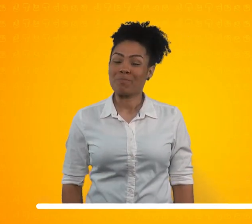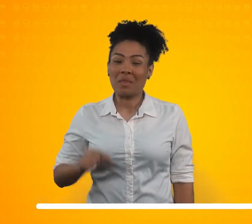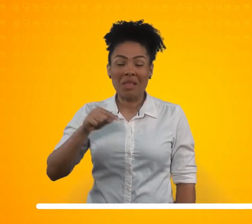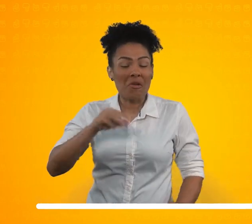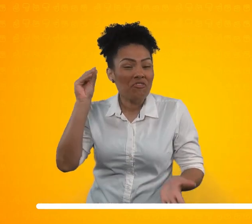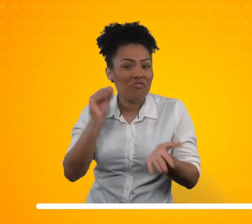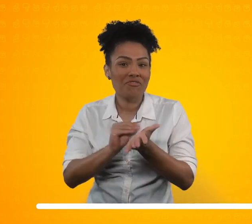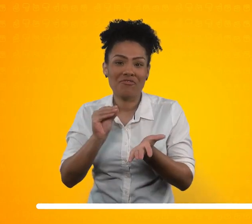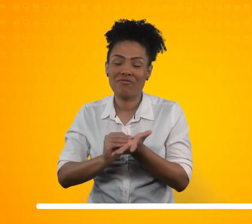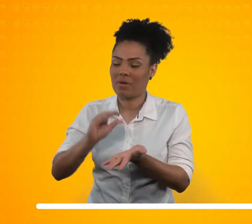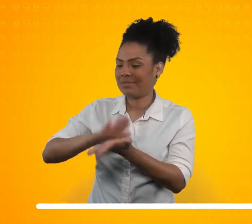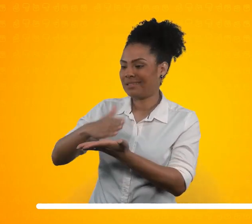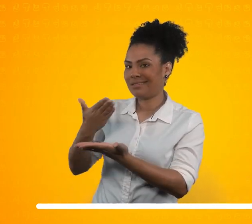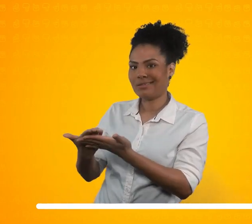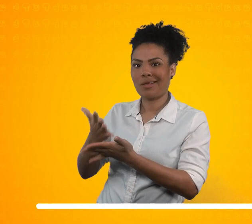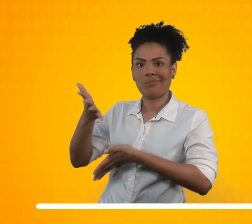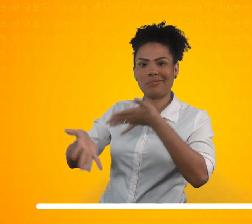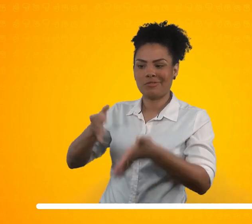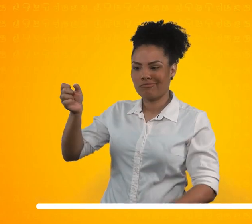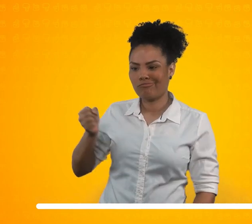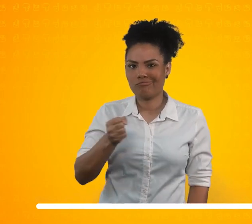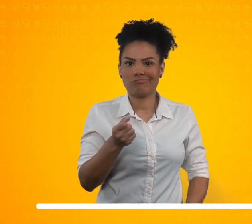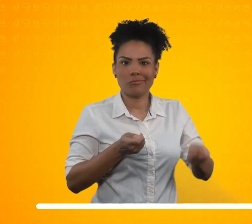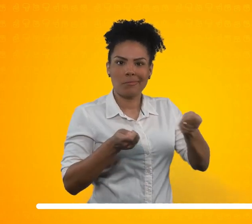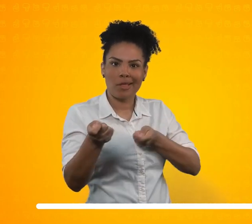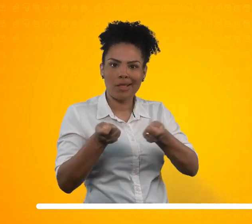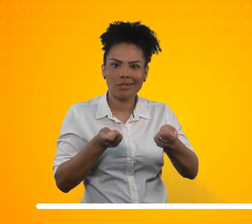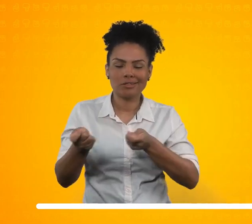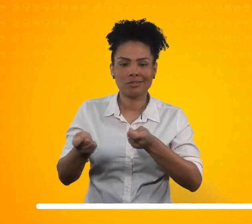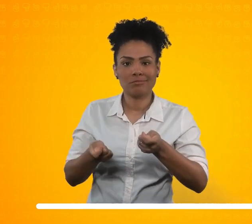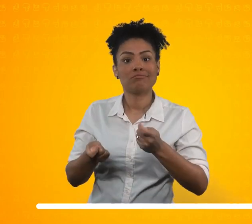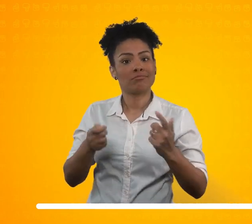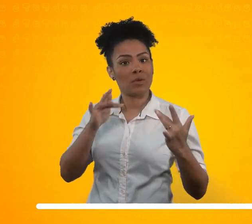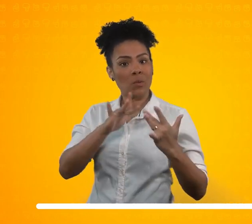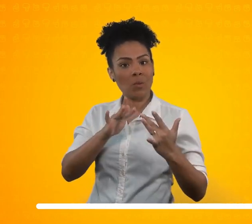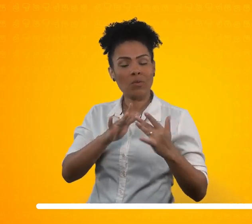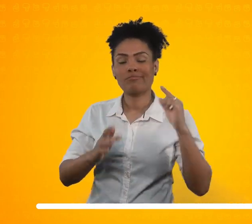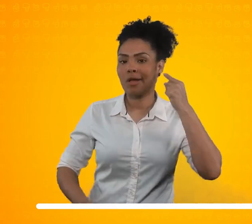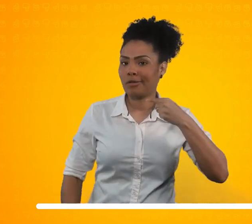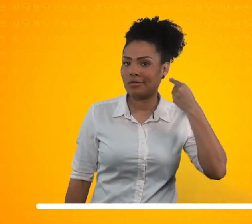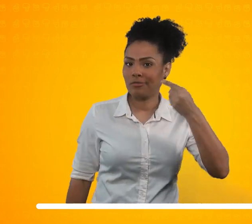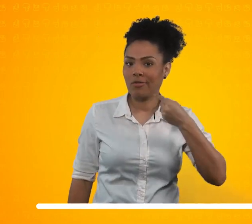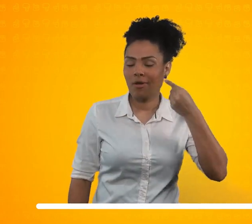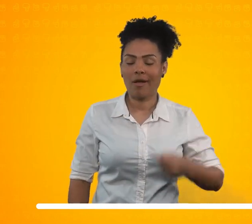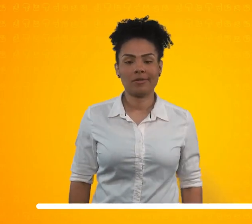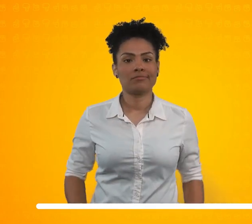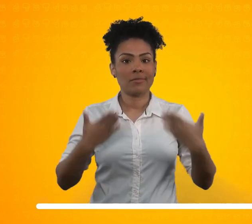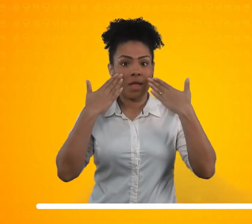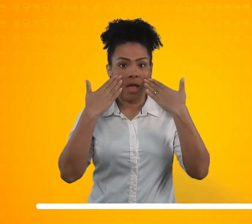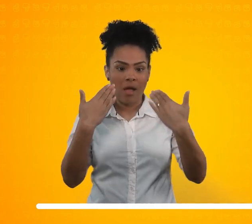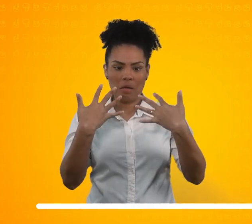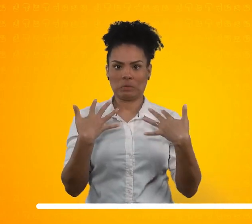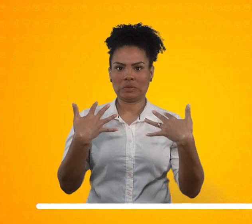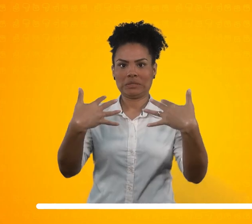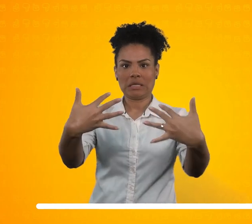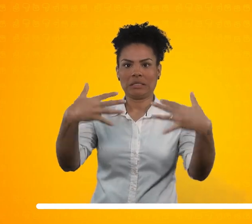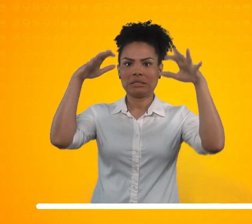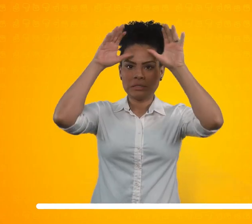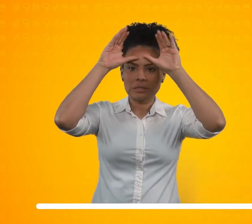carência de intérpretes para mediação. Consulta advogados, audiências em tribunais e demais tratativas